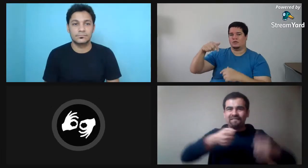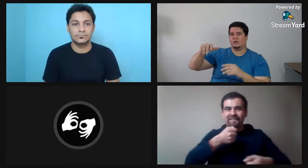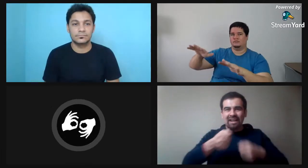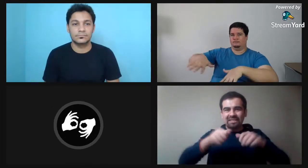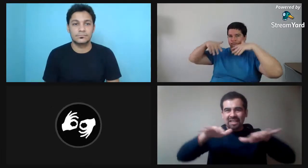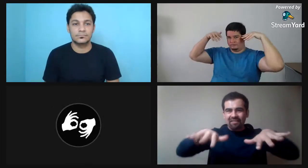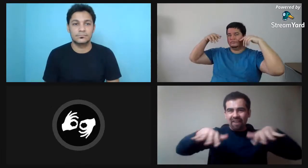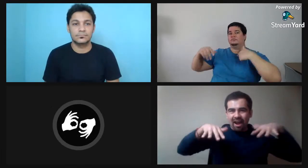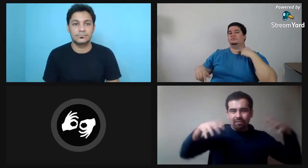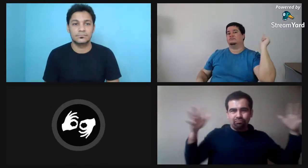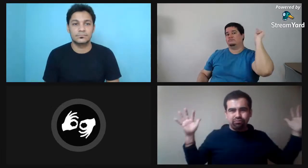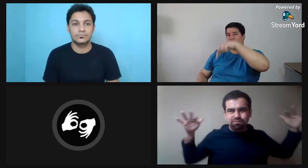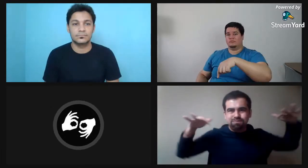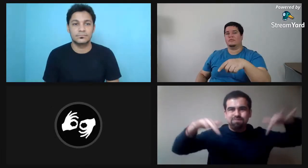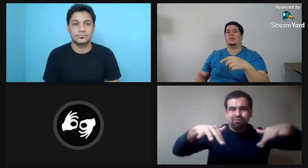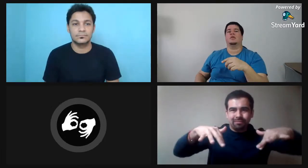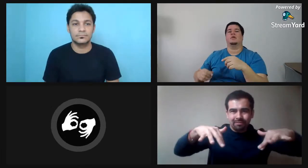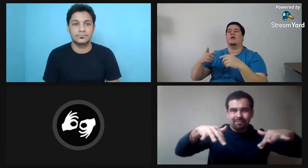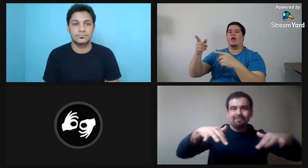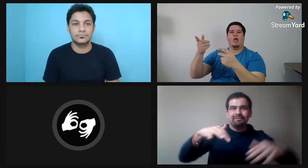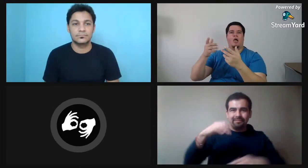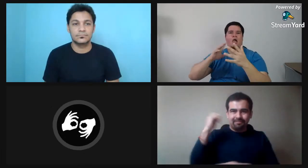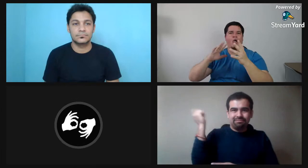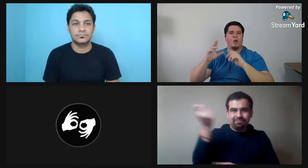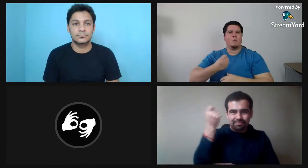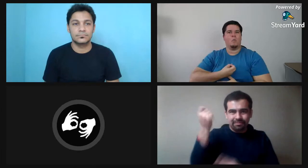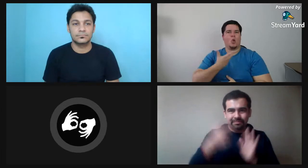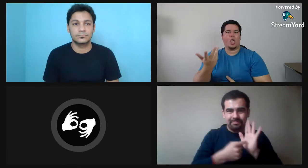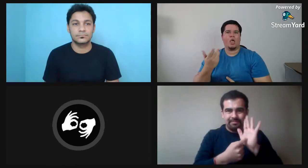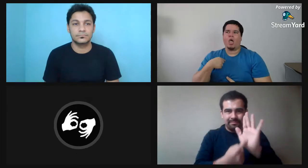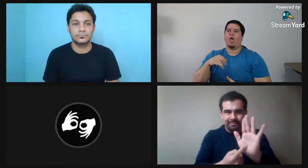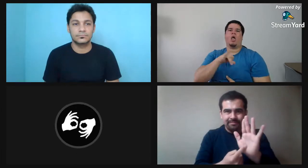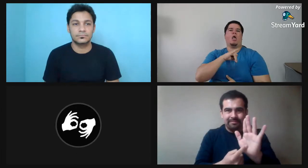se hizo un seminario, festival donde llegó mucha gente